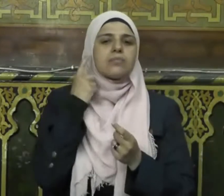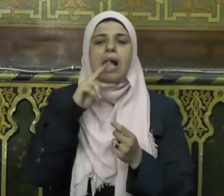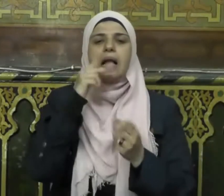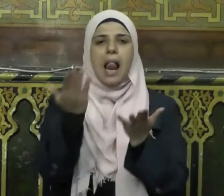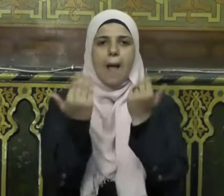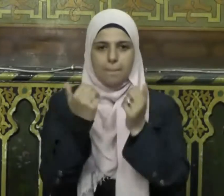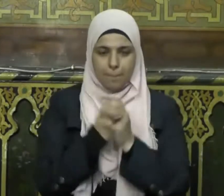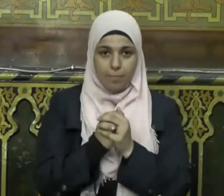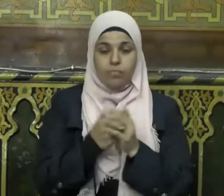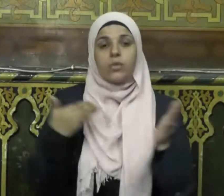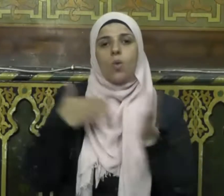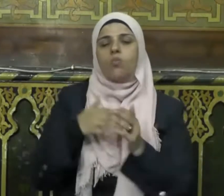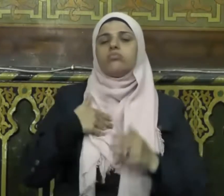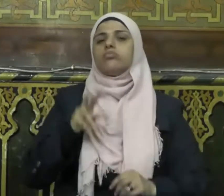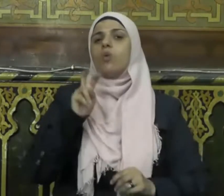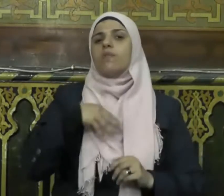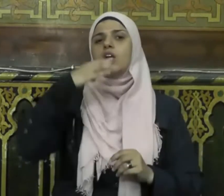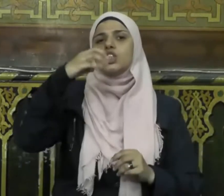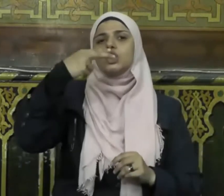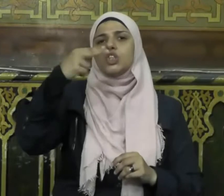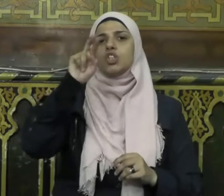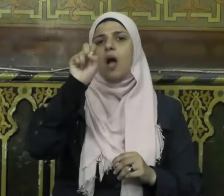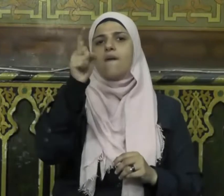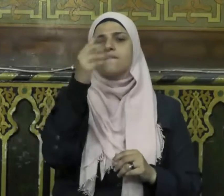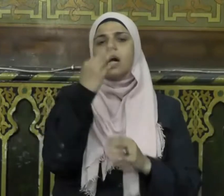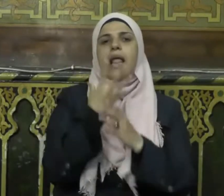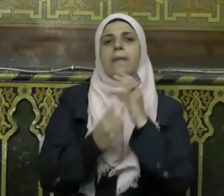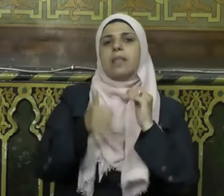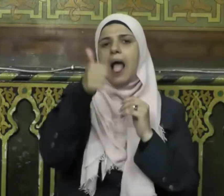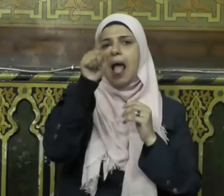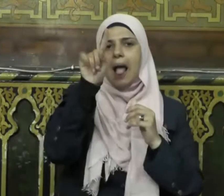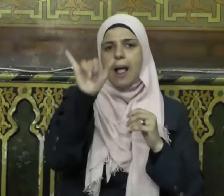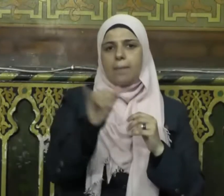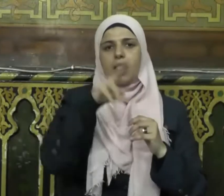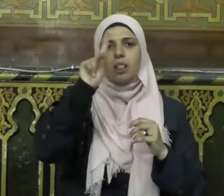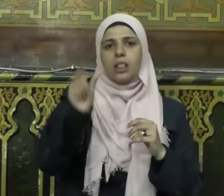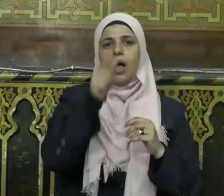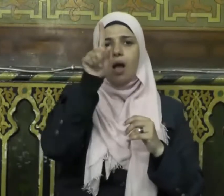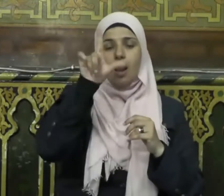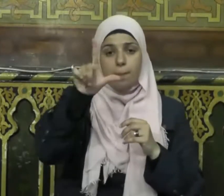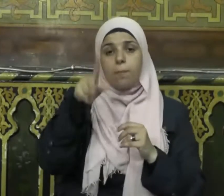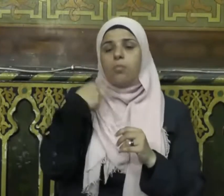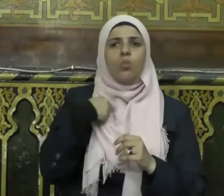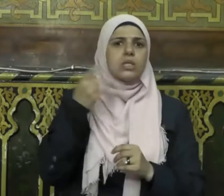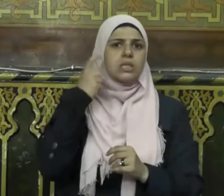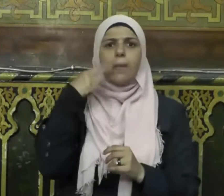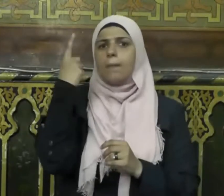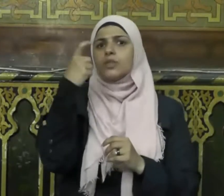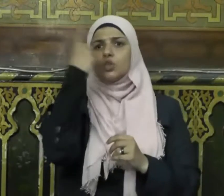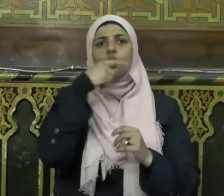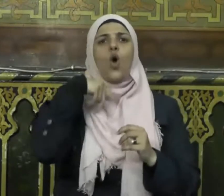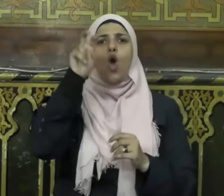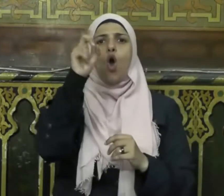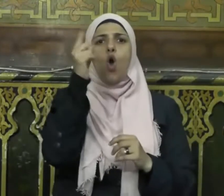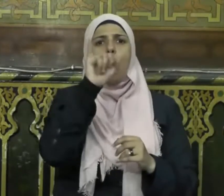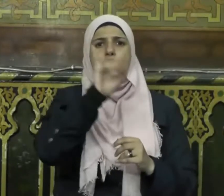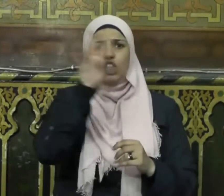منهم ثم وقف جعفر ابن أبي طالب رضي الله عنه ليرد على مزاعم قريش وافترائها